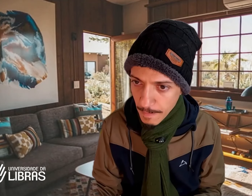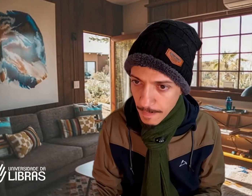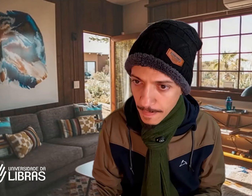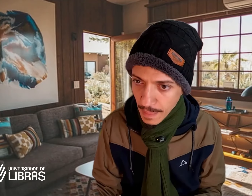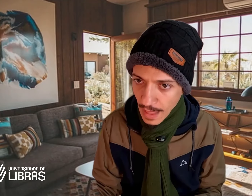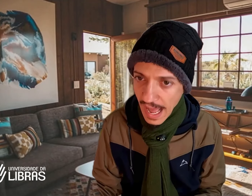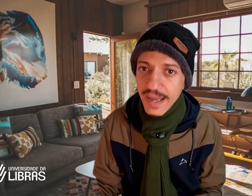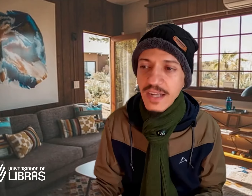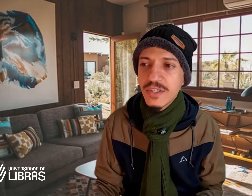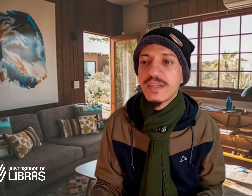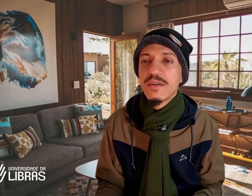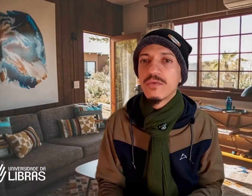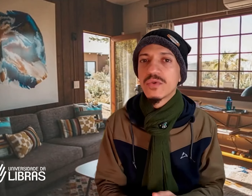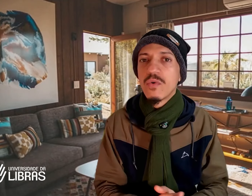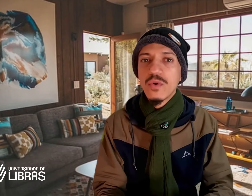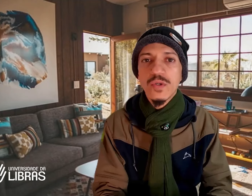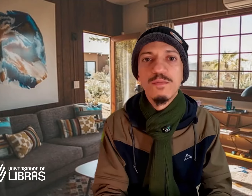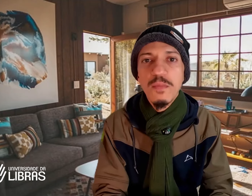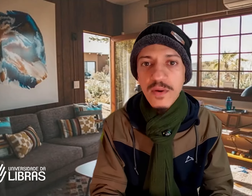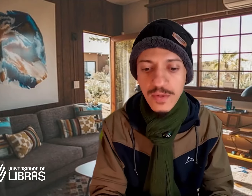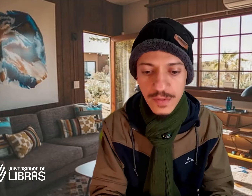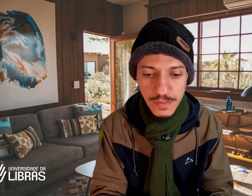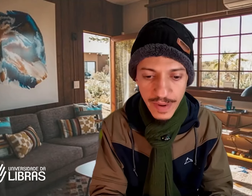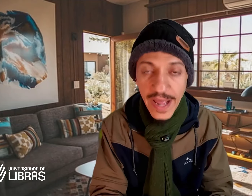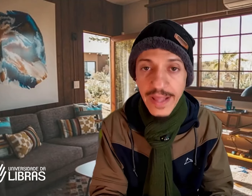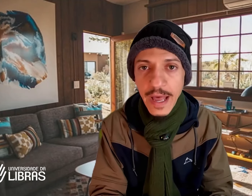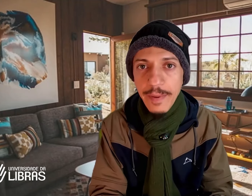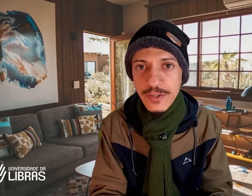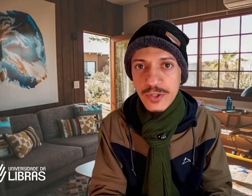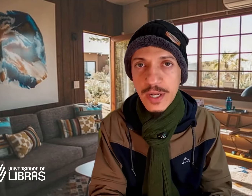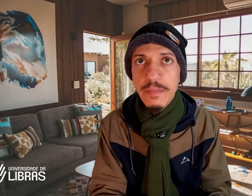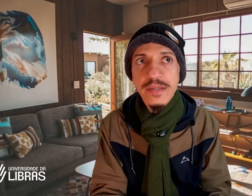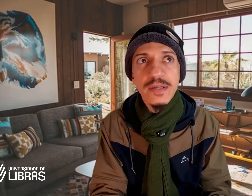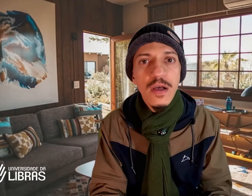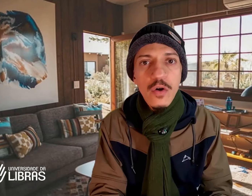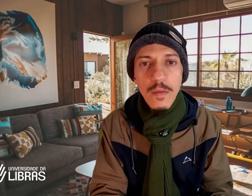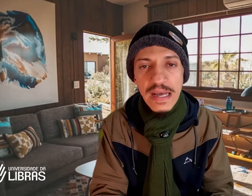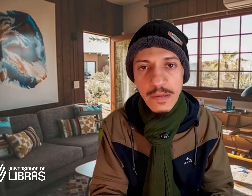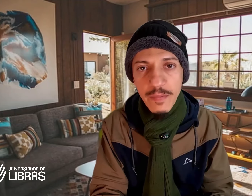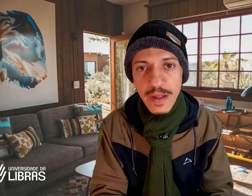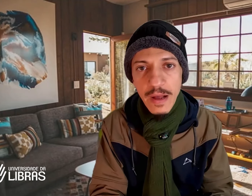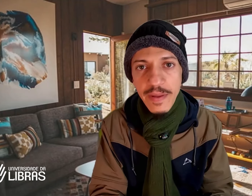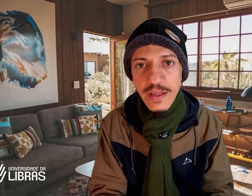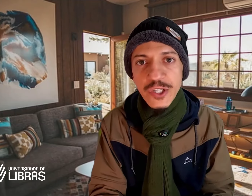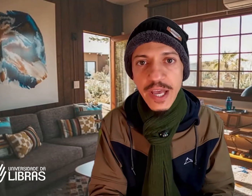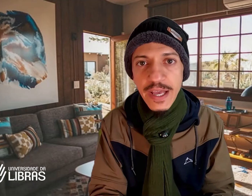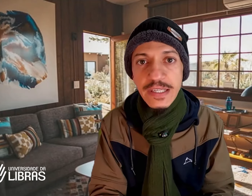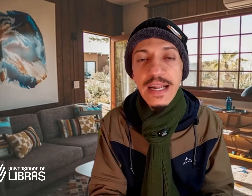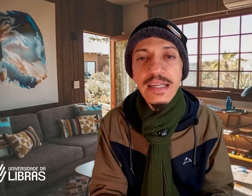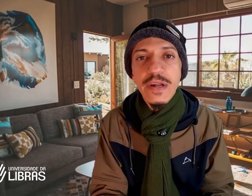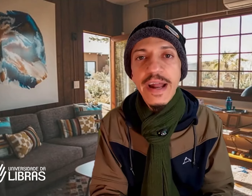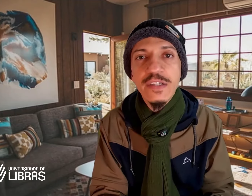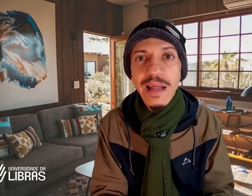A grande questão dos concursos públicos para intérprete de Libras começa primeiramente em selecionar as melhores